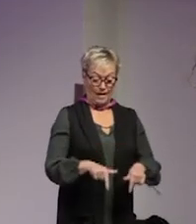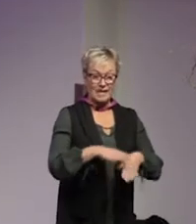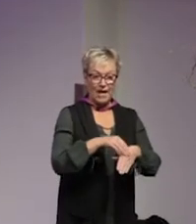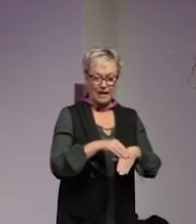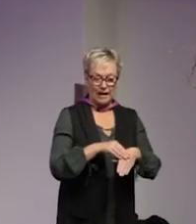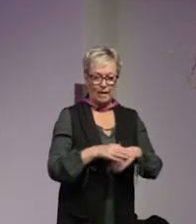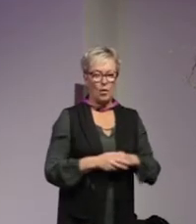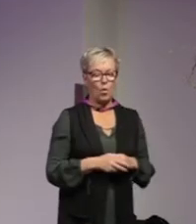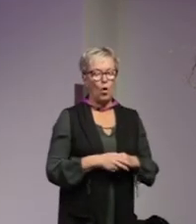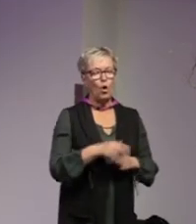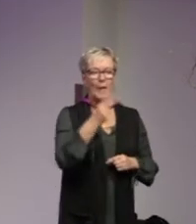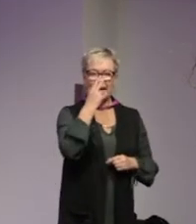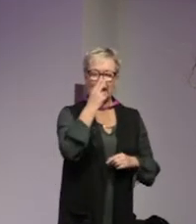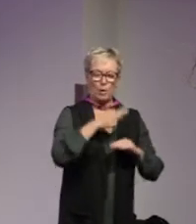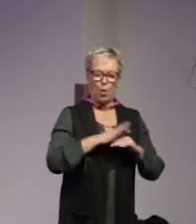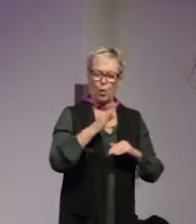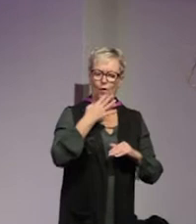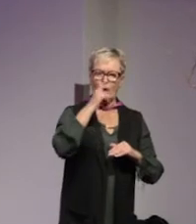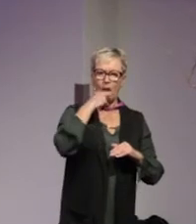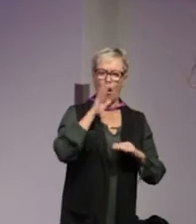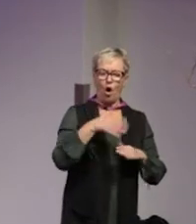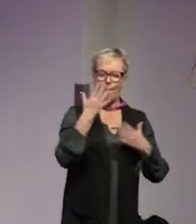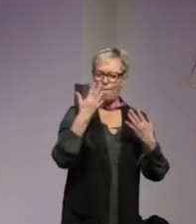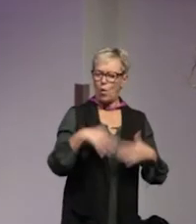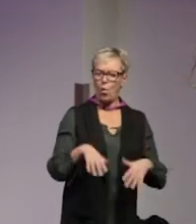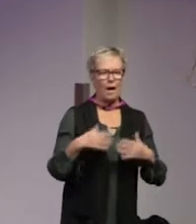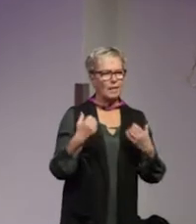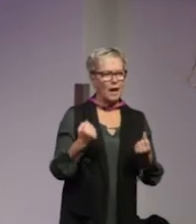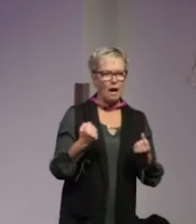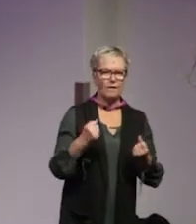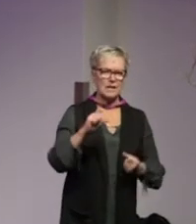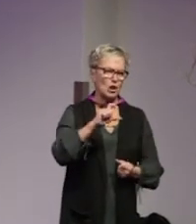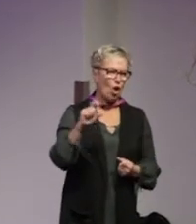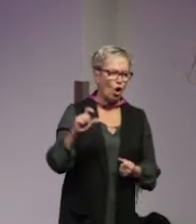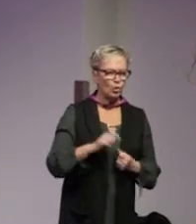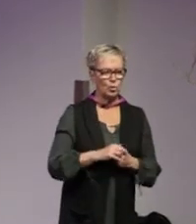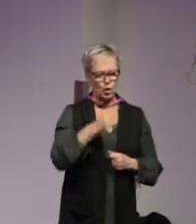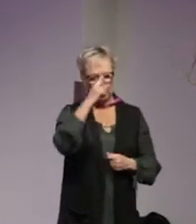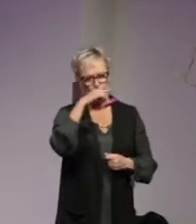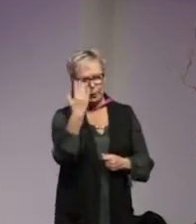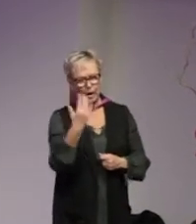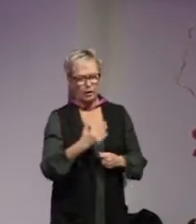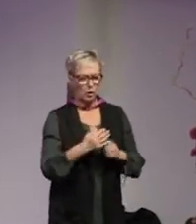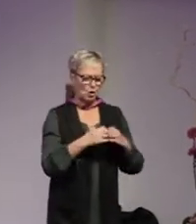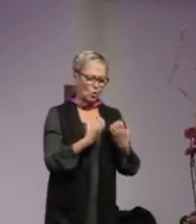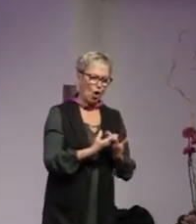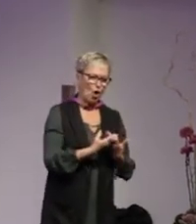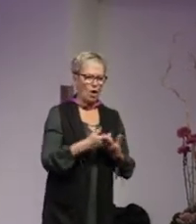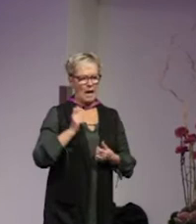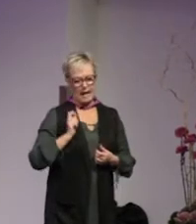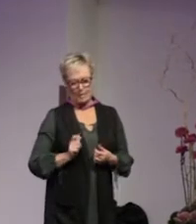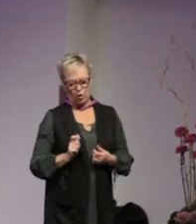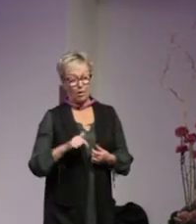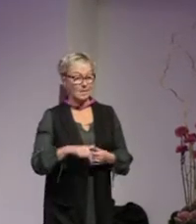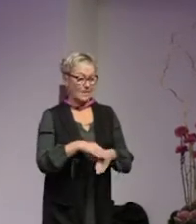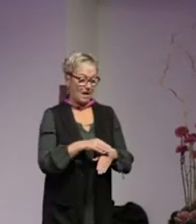och de tittar på hur föräldrarna har förlorat klass status kulturellt socialt kapital